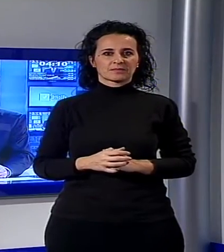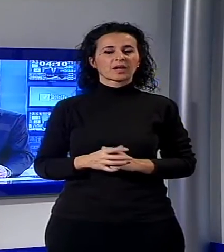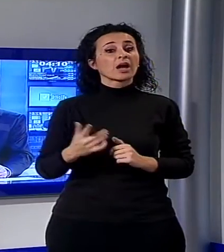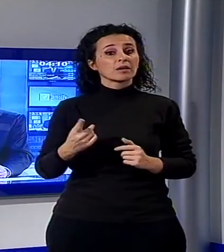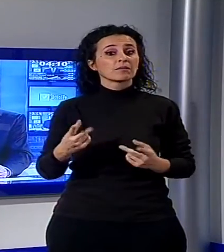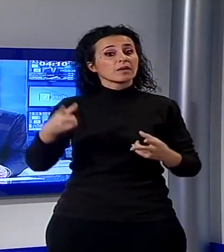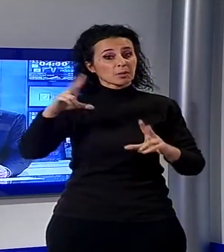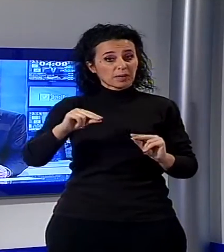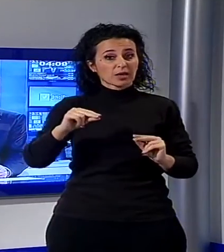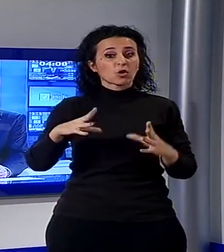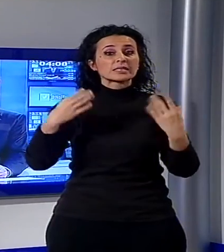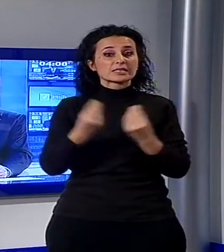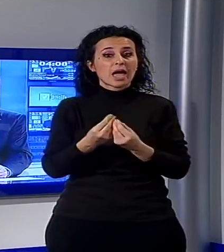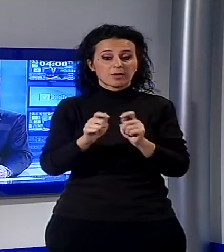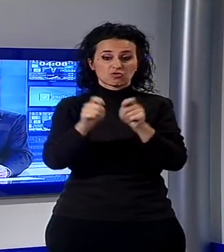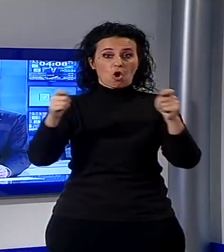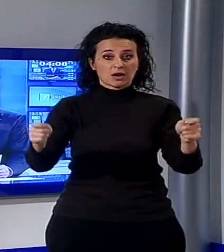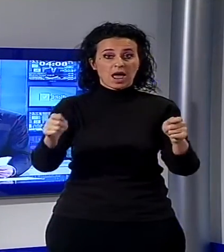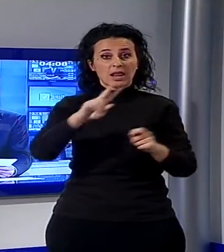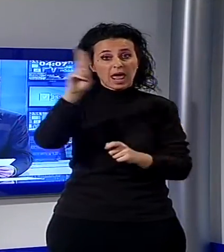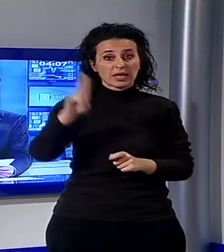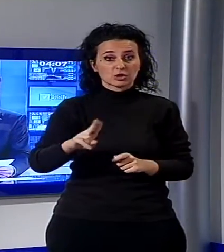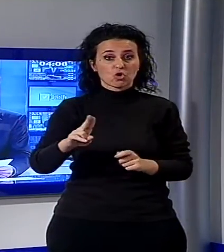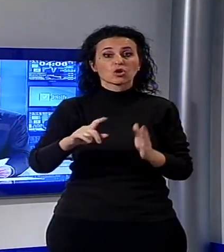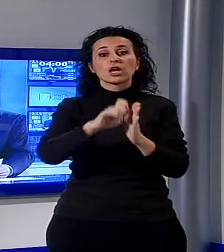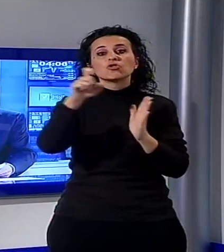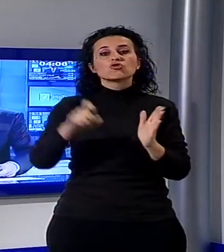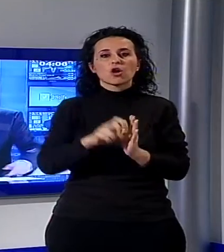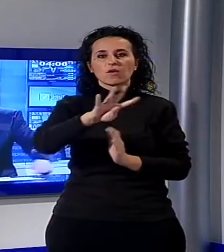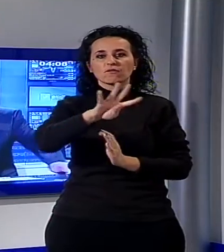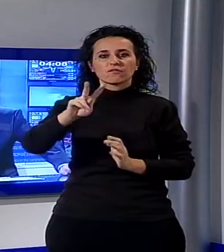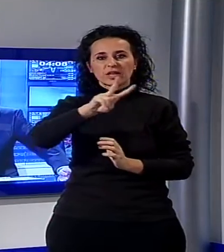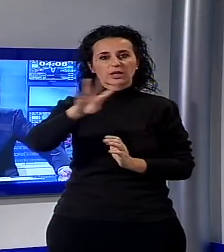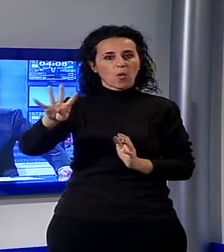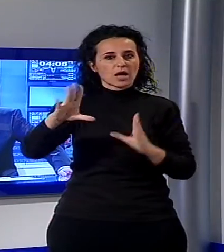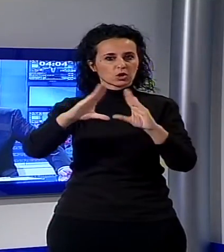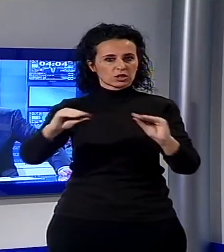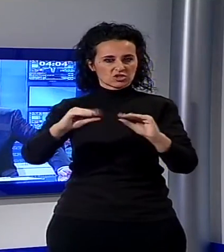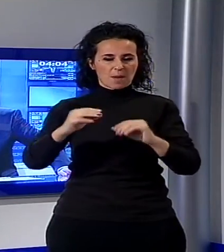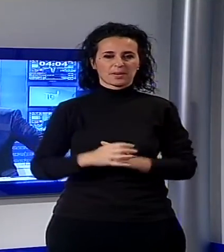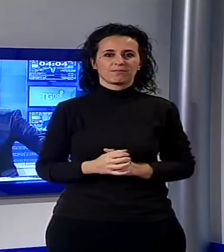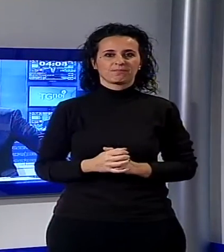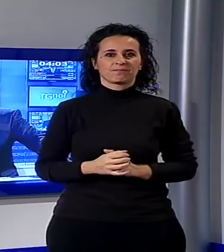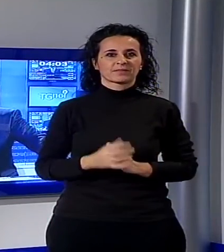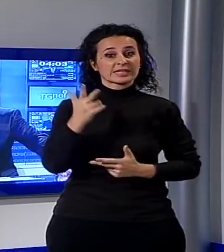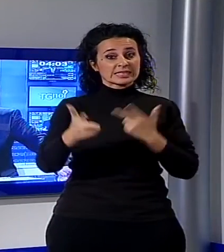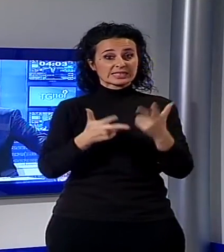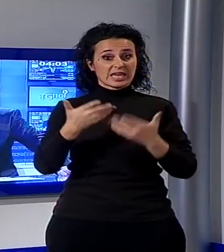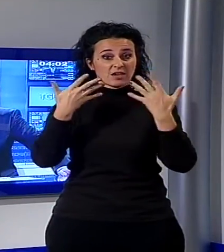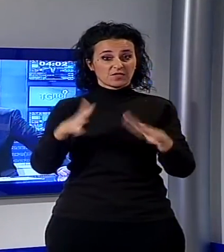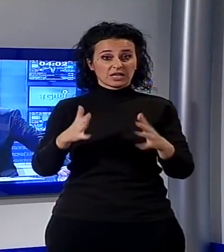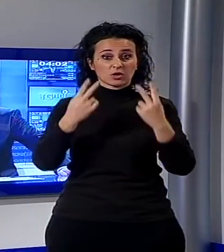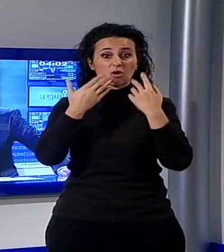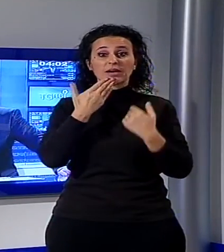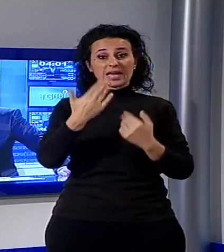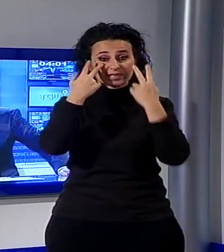con il quotidiano in regalo, giovedì 24 dicembre. È tutto per la prima parte del Tg, una